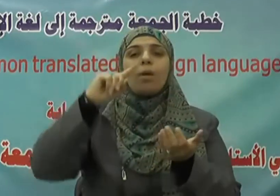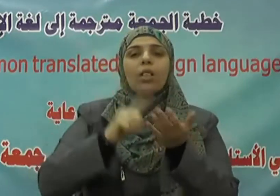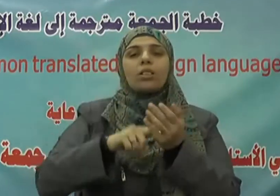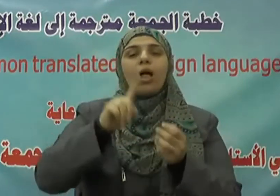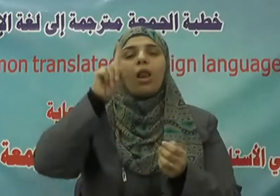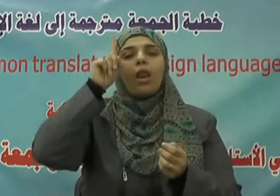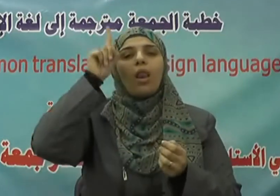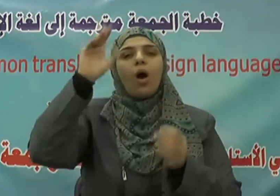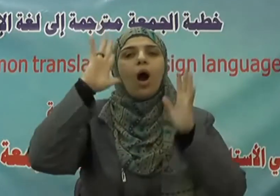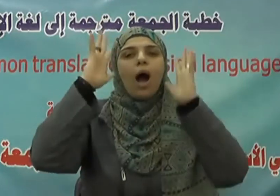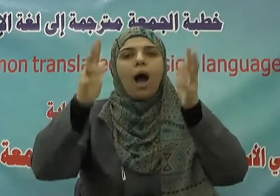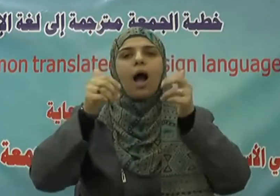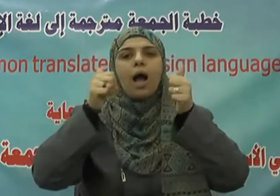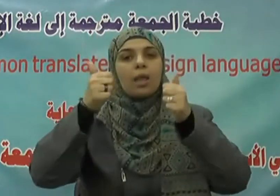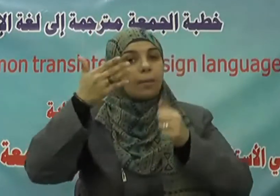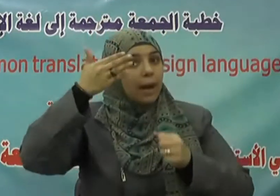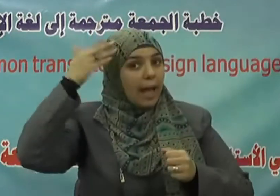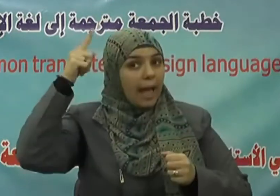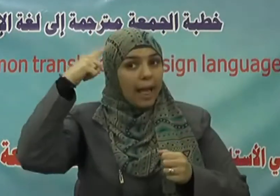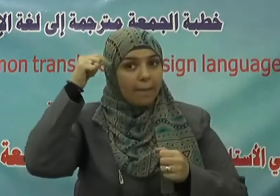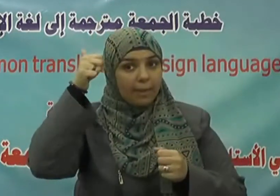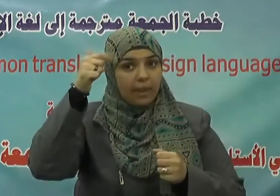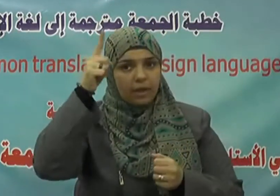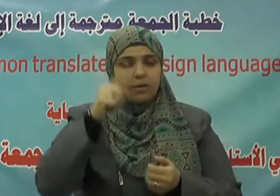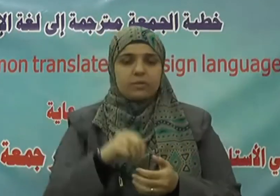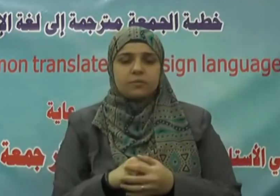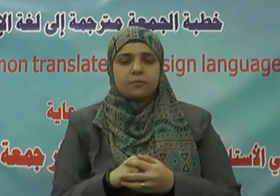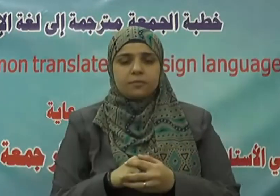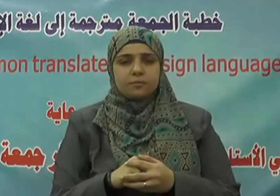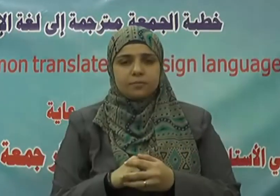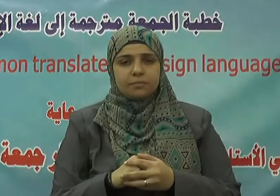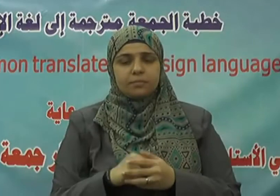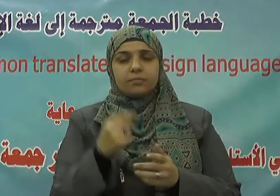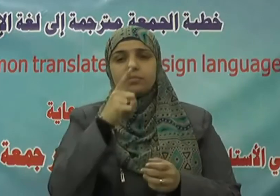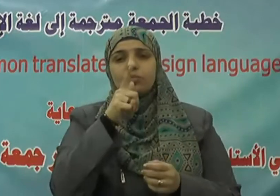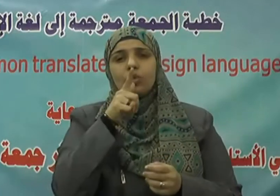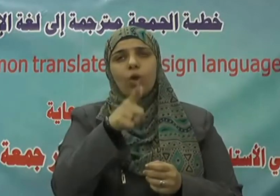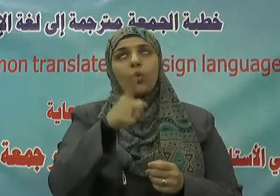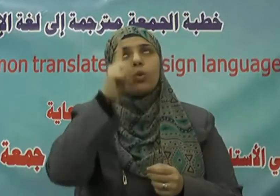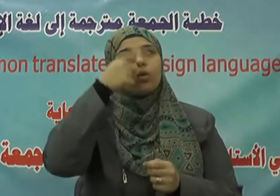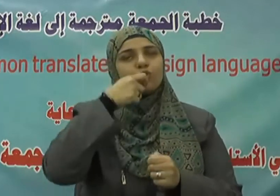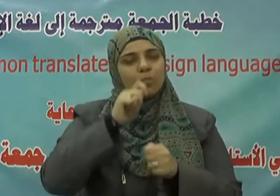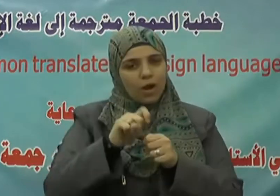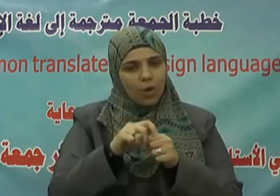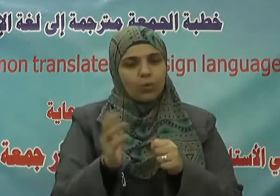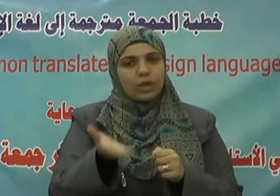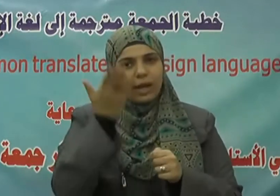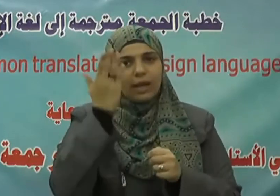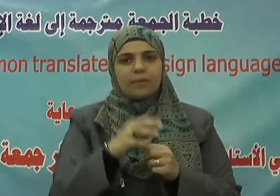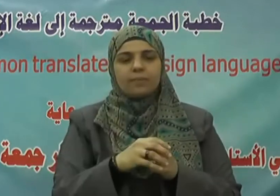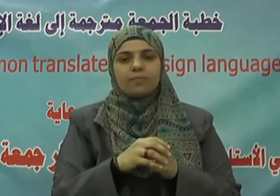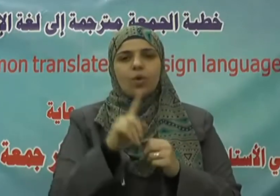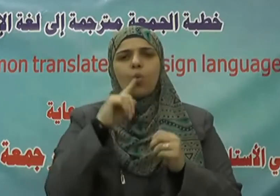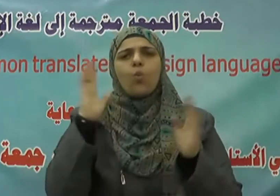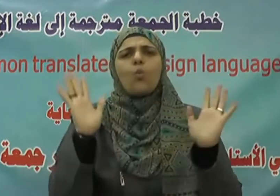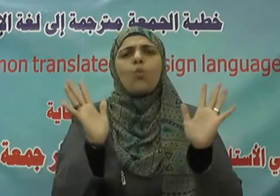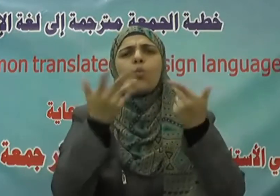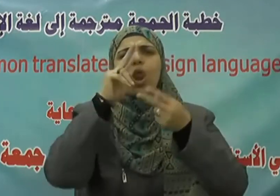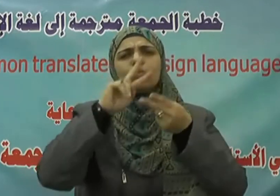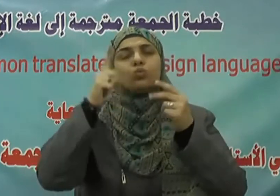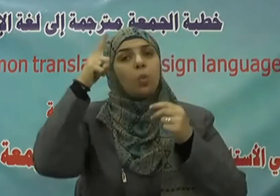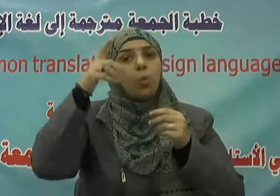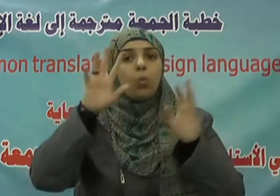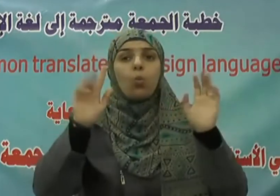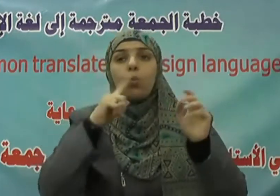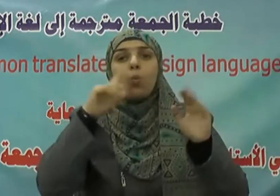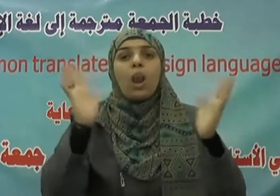عليم خبير ويقول سبحانه ولو شاء ربك لجعل